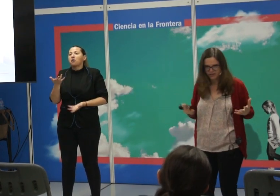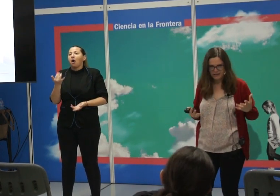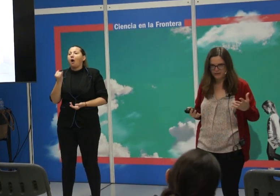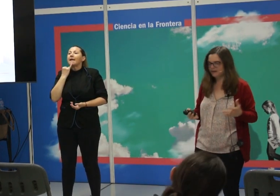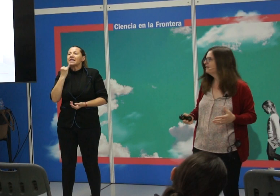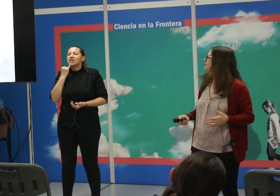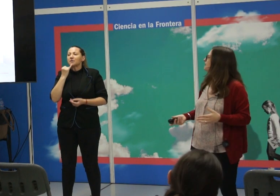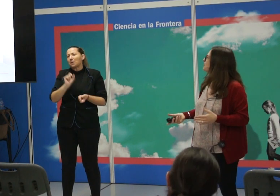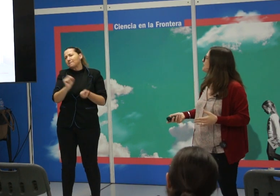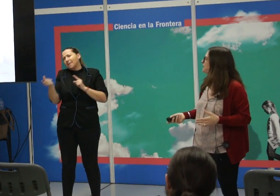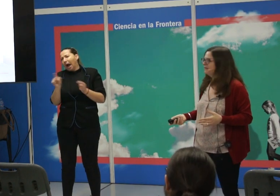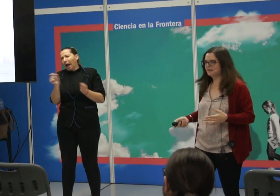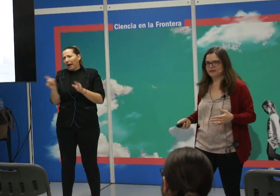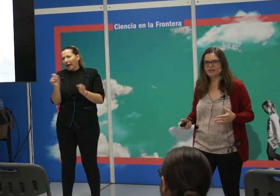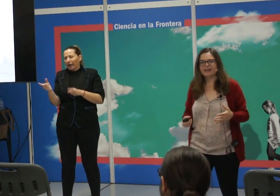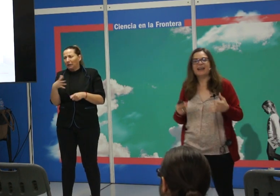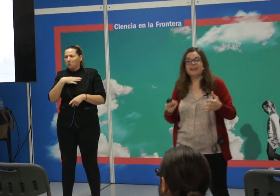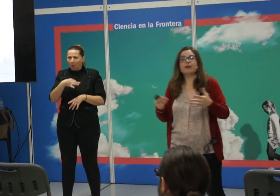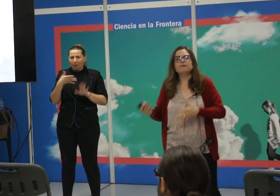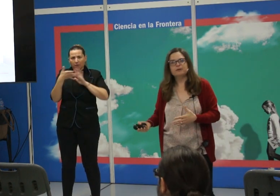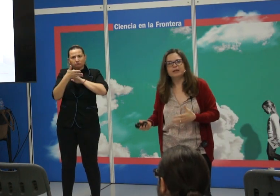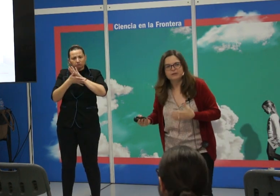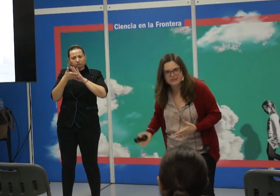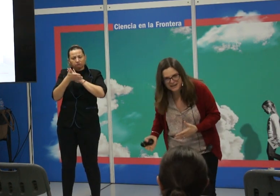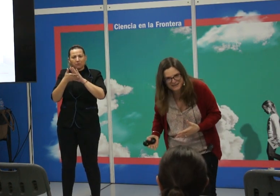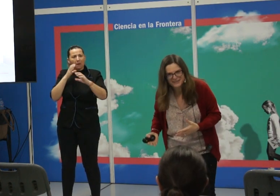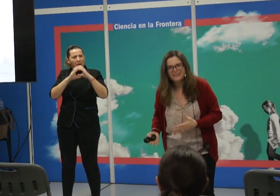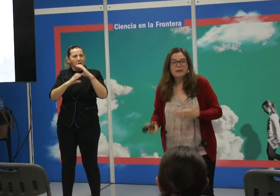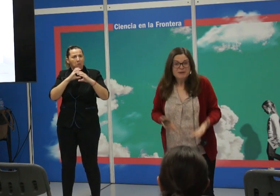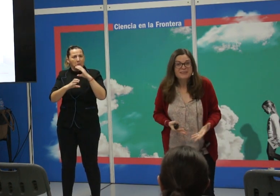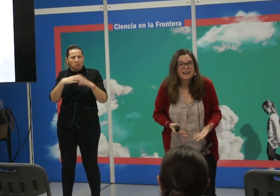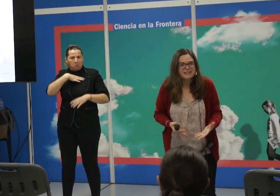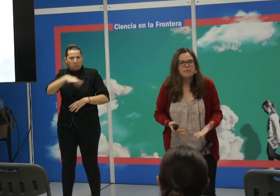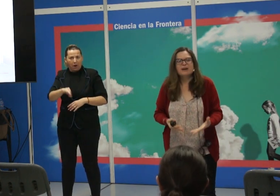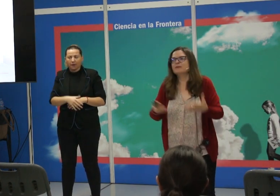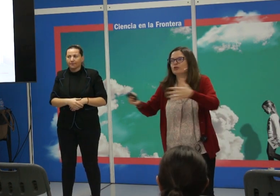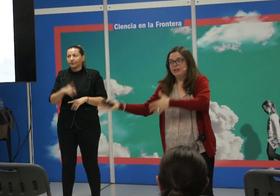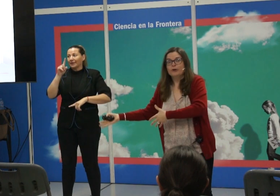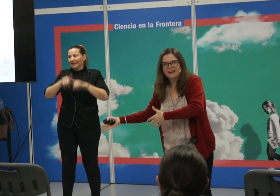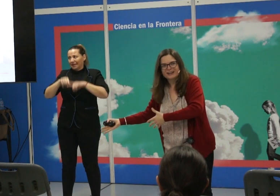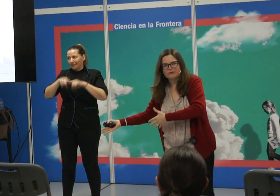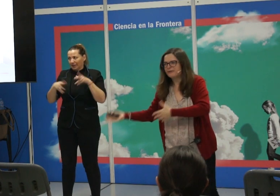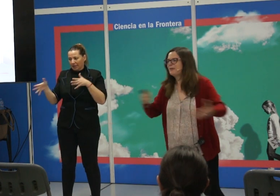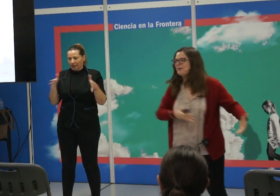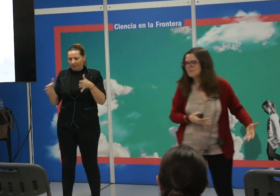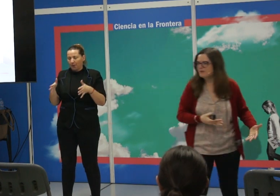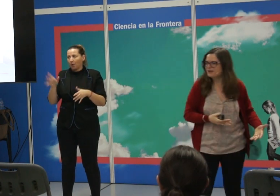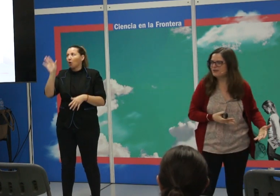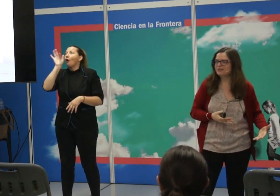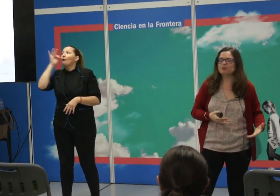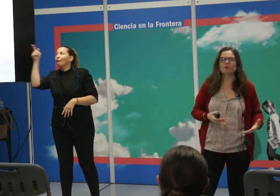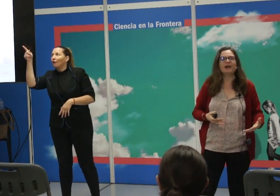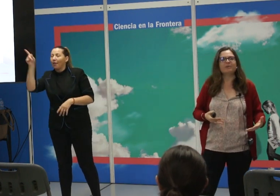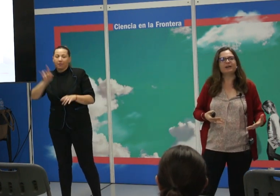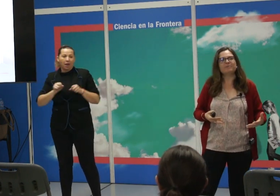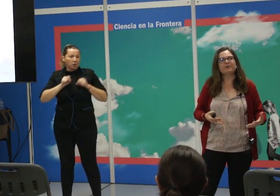y te puedes hacer entender. O sea, que la idea de confrontación está ahí, depende de las épocas. Hemos tenido guerras con Francia y